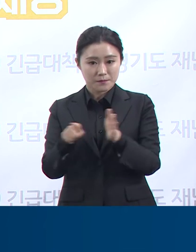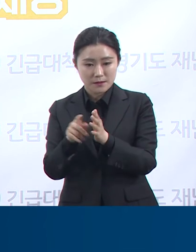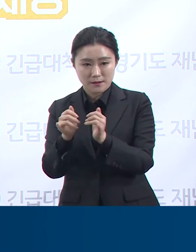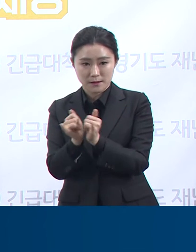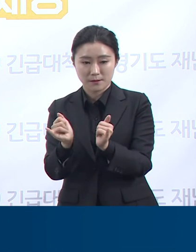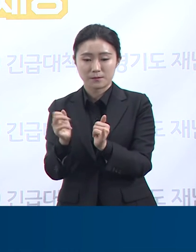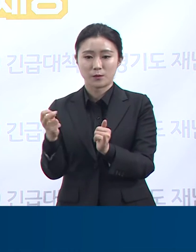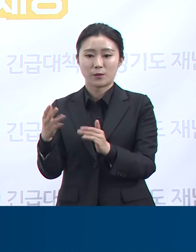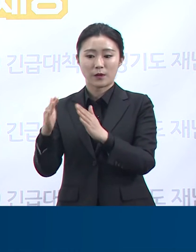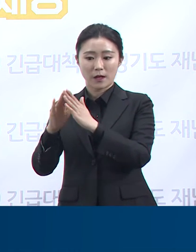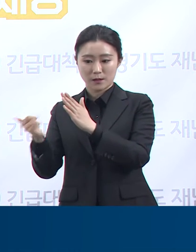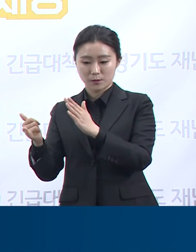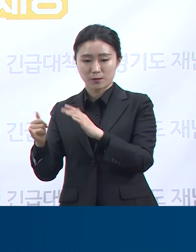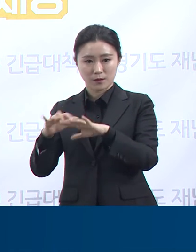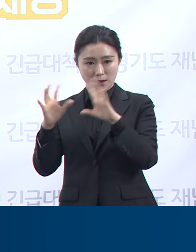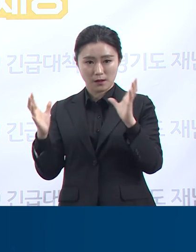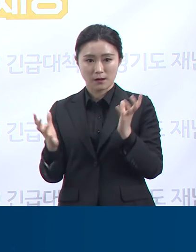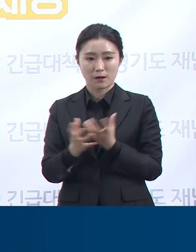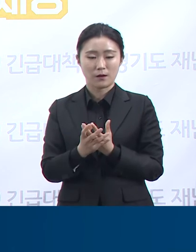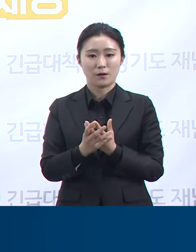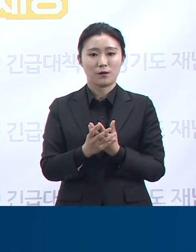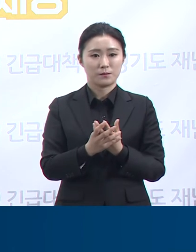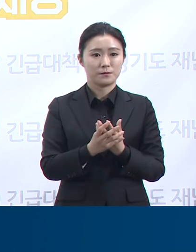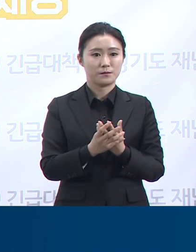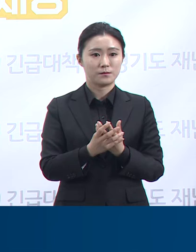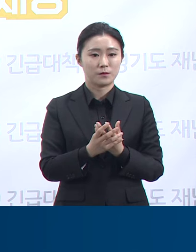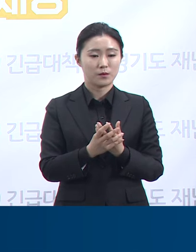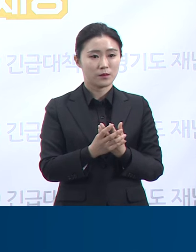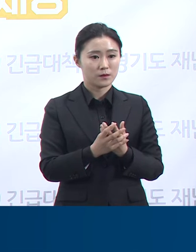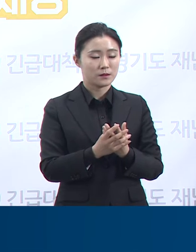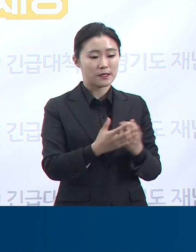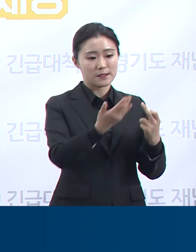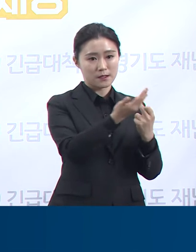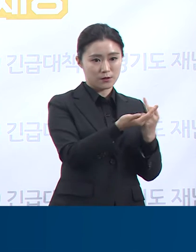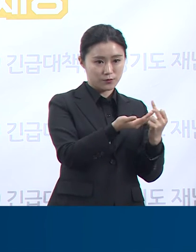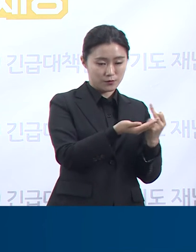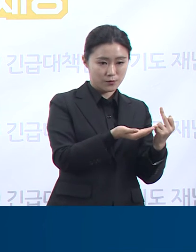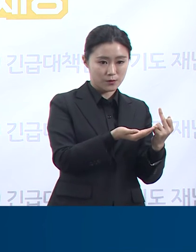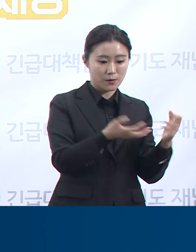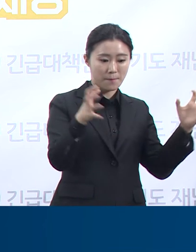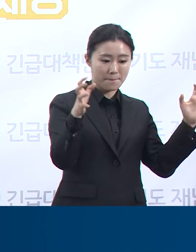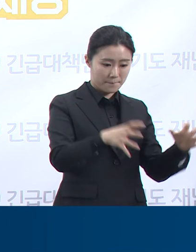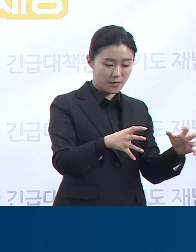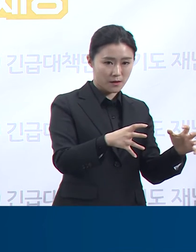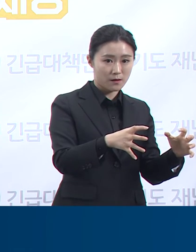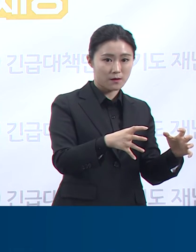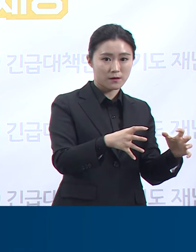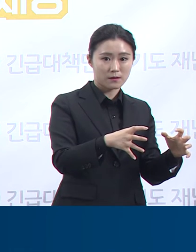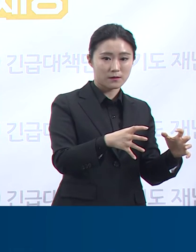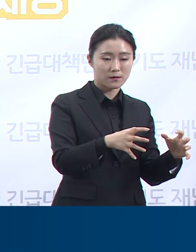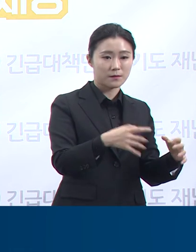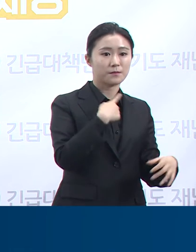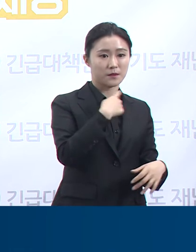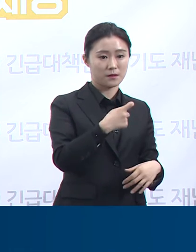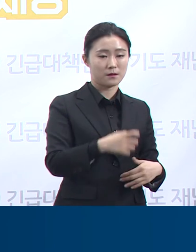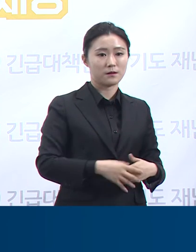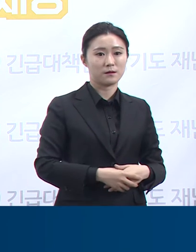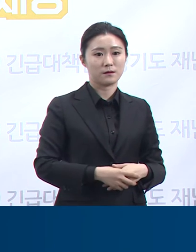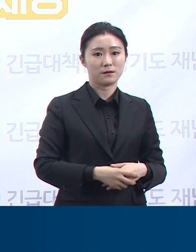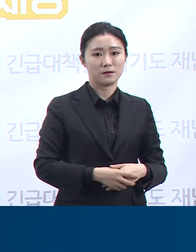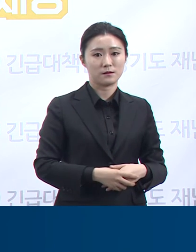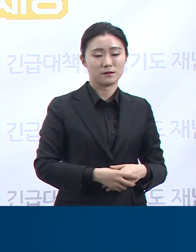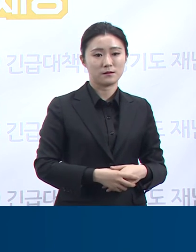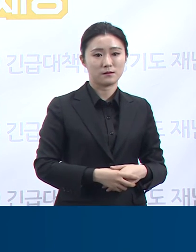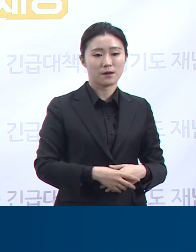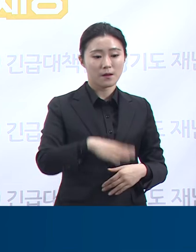5월 25일부터 27일까지 제주도에서 목회자 모임을 가진 것으로 밝혀졌습니다. 첫 지표 환자의 확진 이후